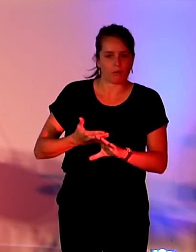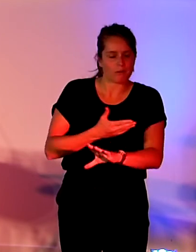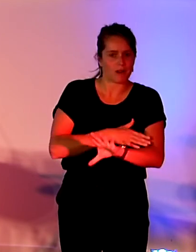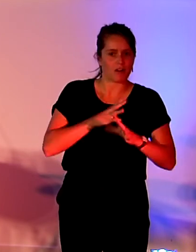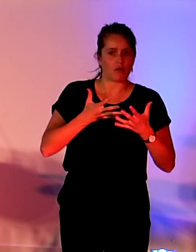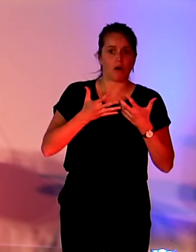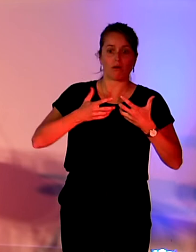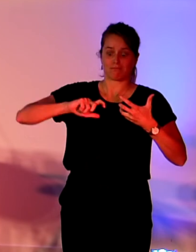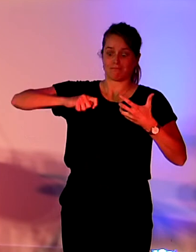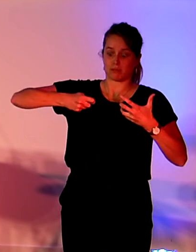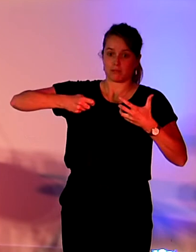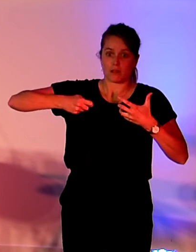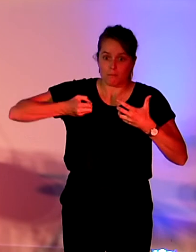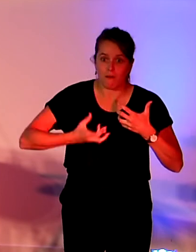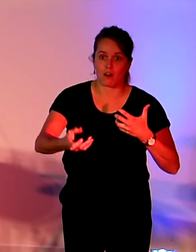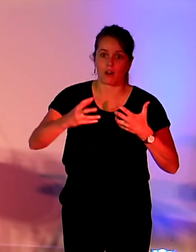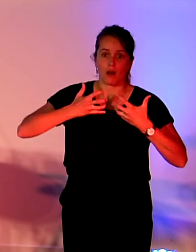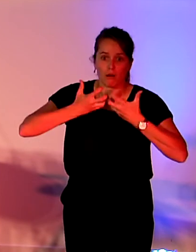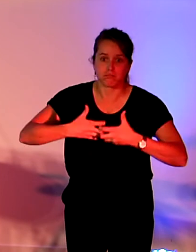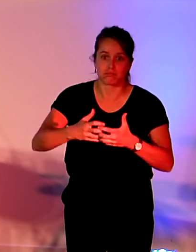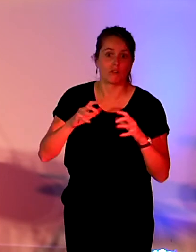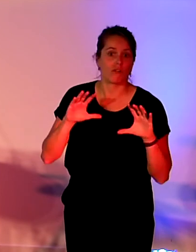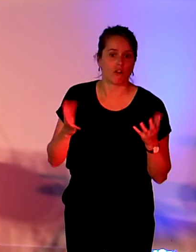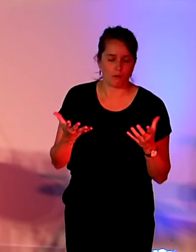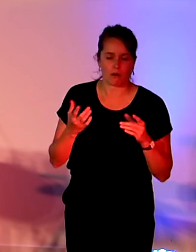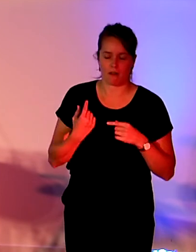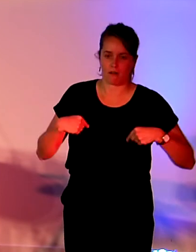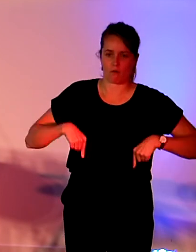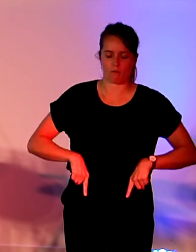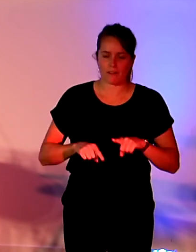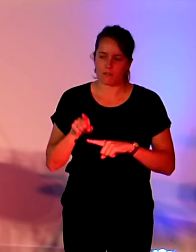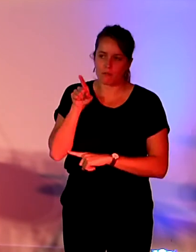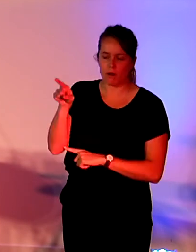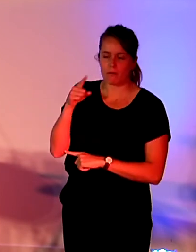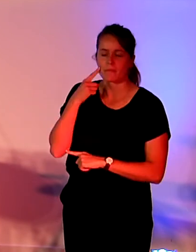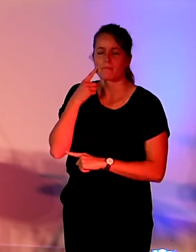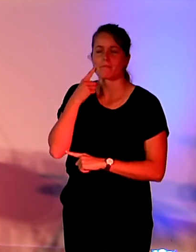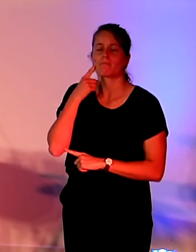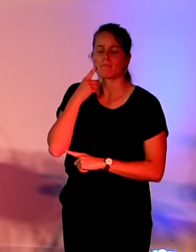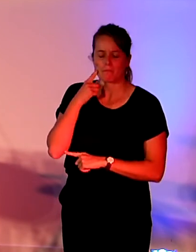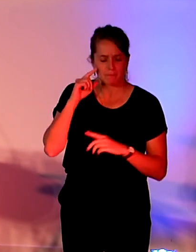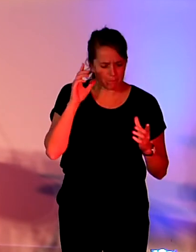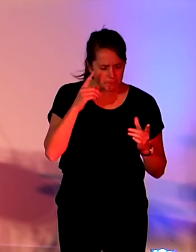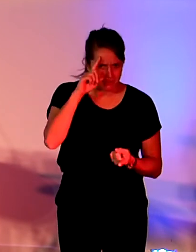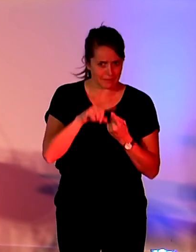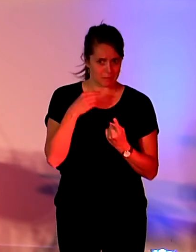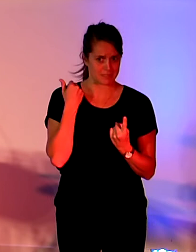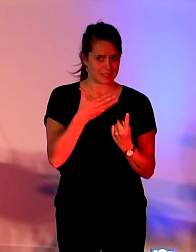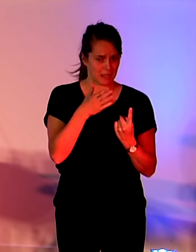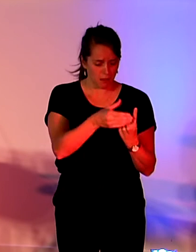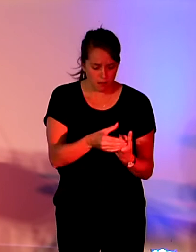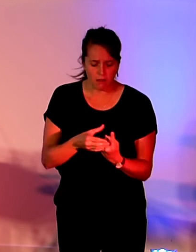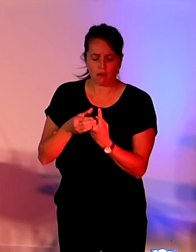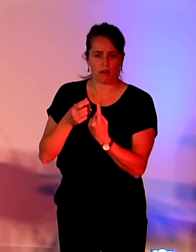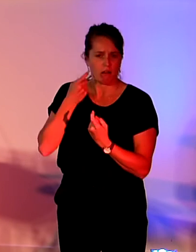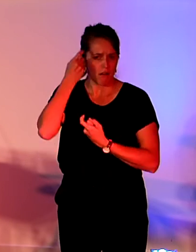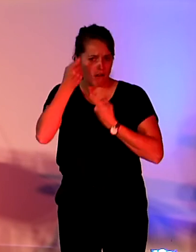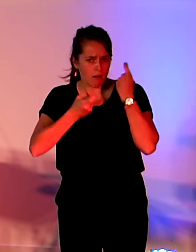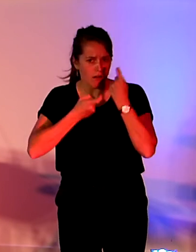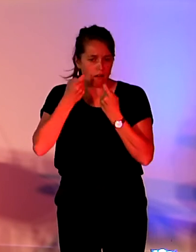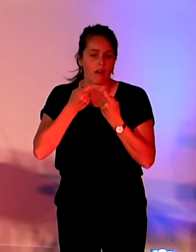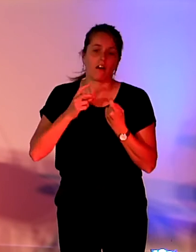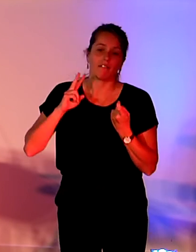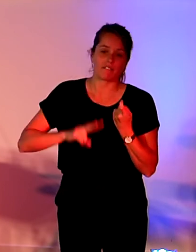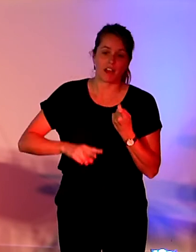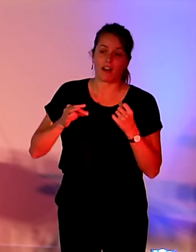le gouvernement français s'est saisi de cette thématique. Je pense qu'il n pas nécessaire de revenir sur les